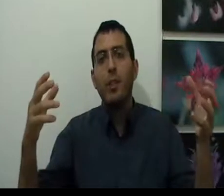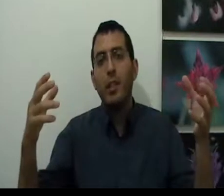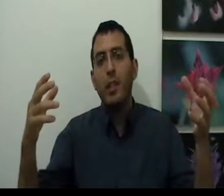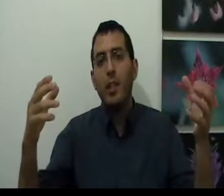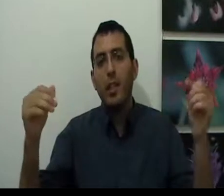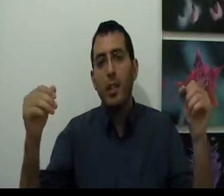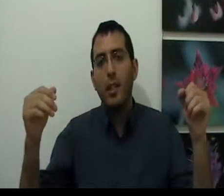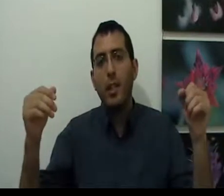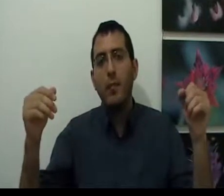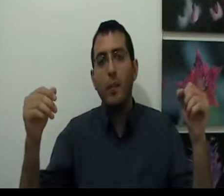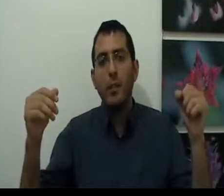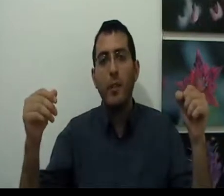תהנה מבפנים.